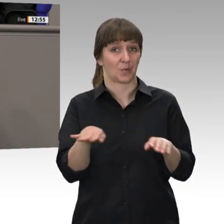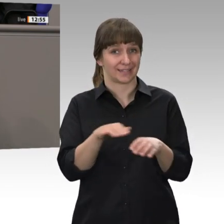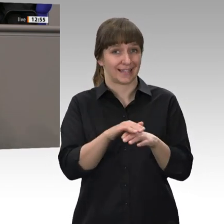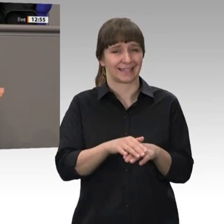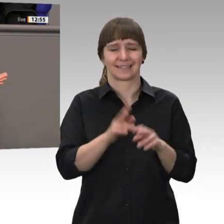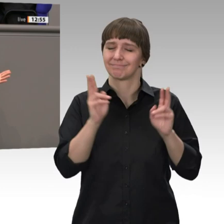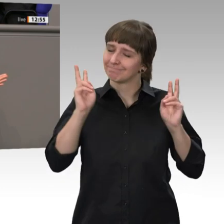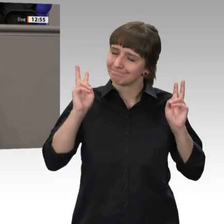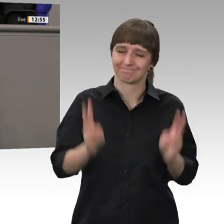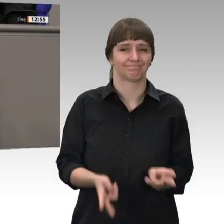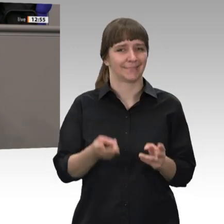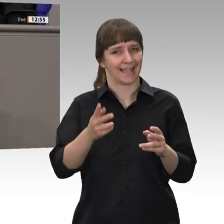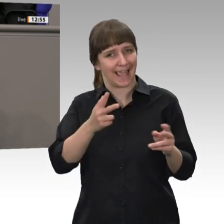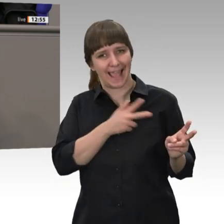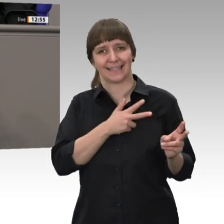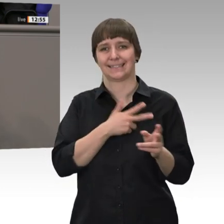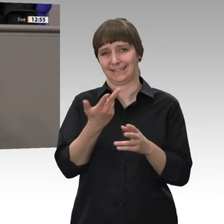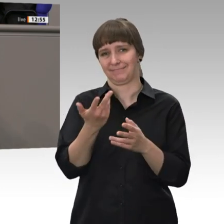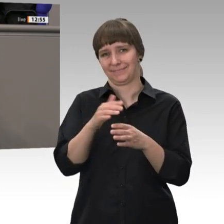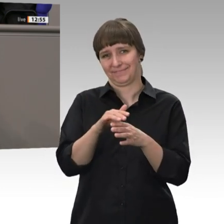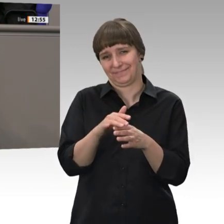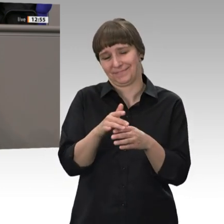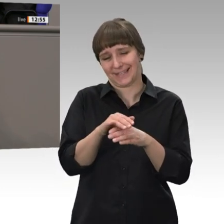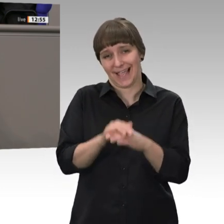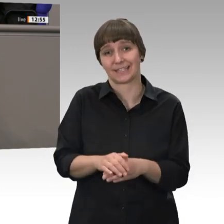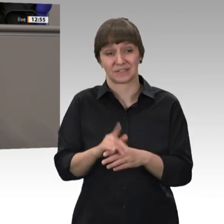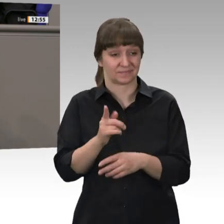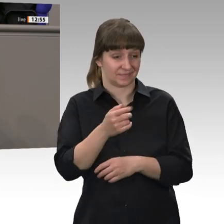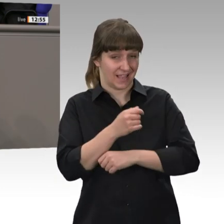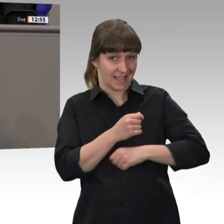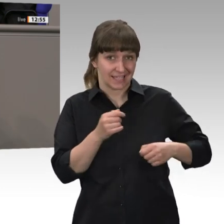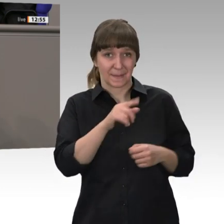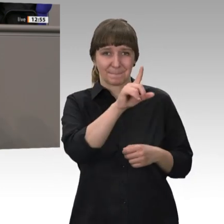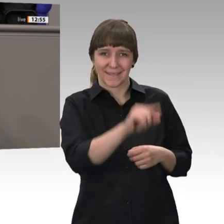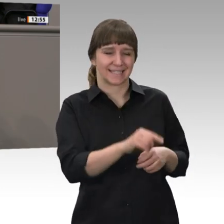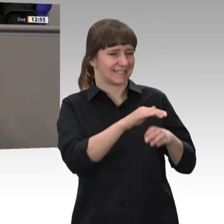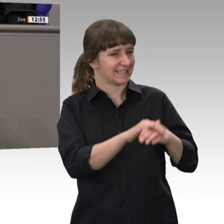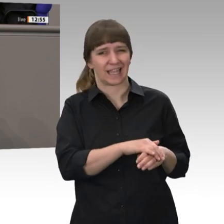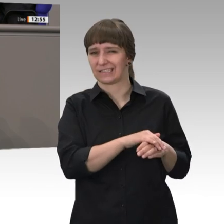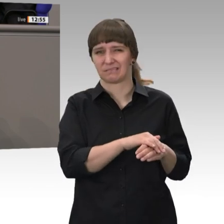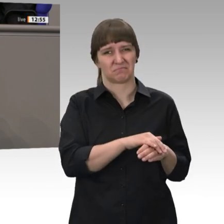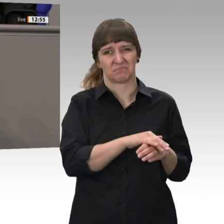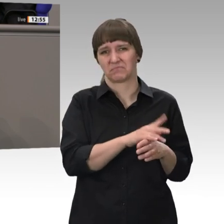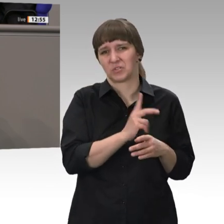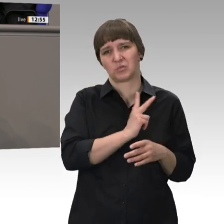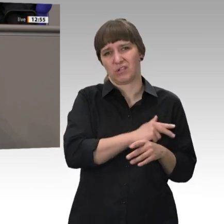was man von der Mindestrente der Linken nicht behaupten kann, denn sie ist eine verbesserte Sozialhilfe und auch von der